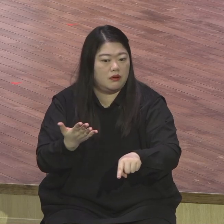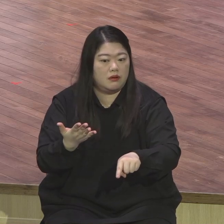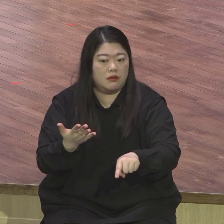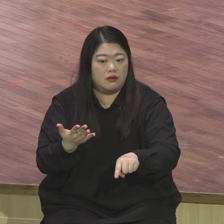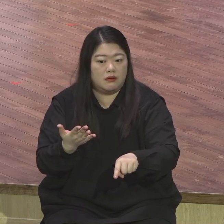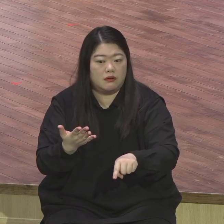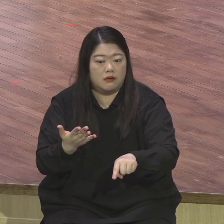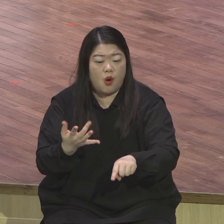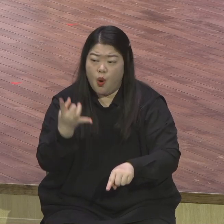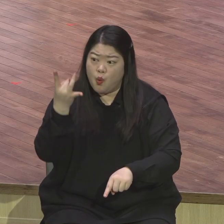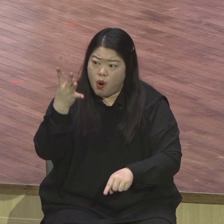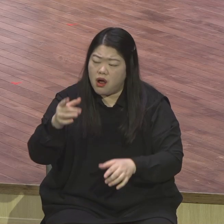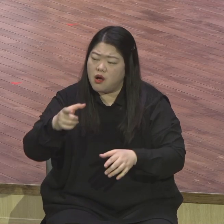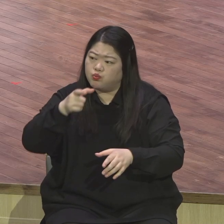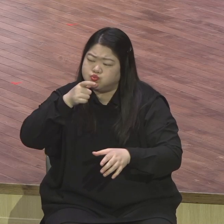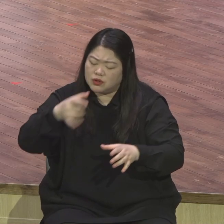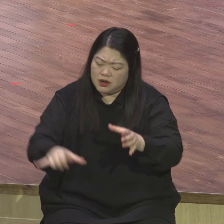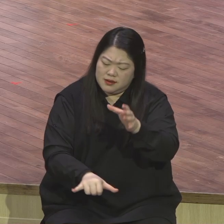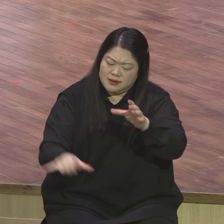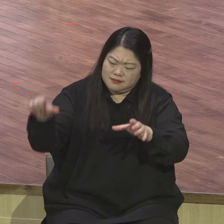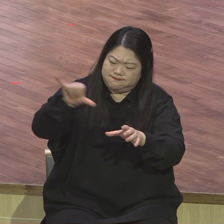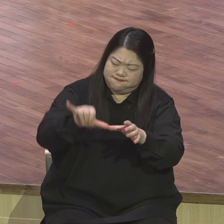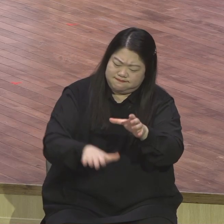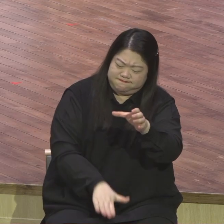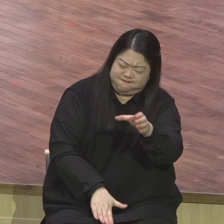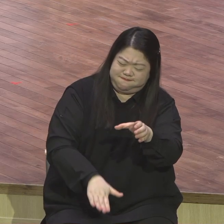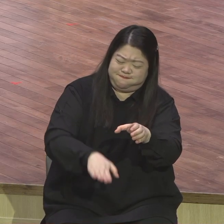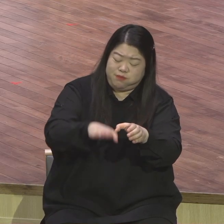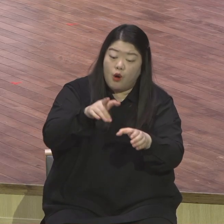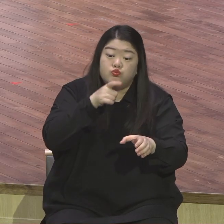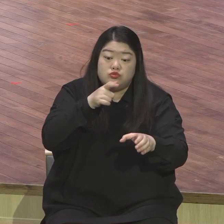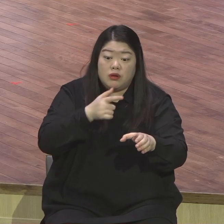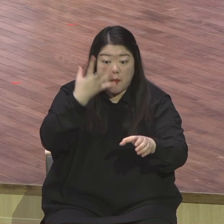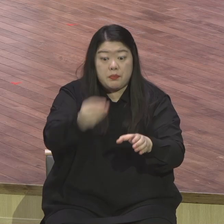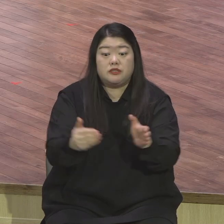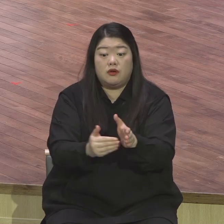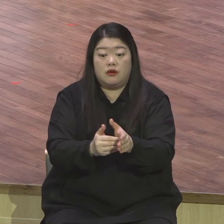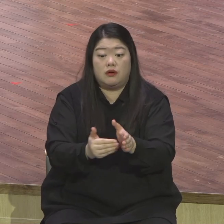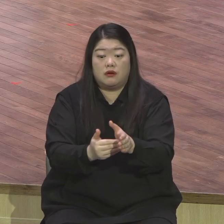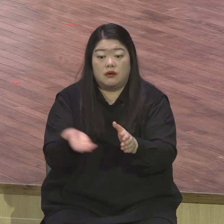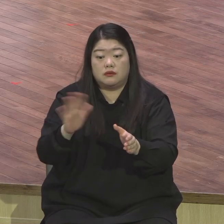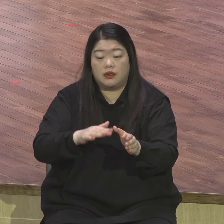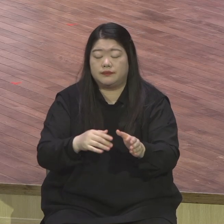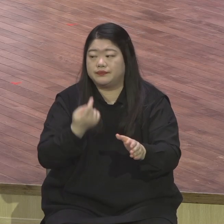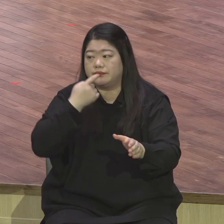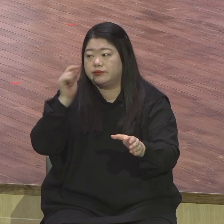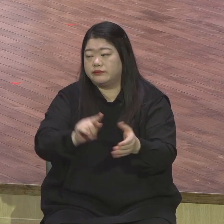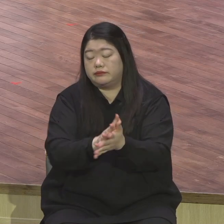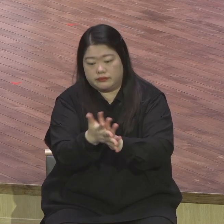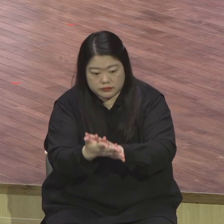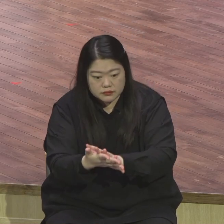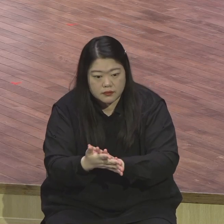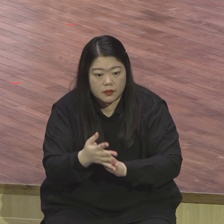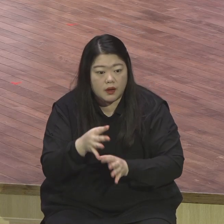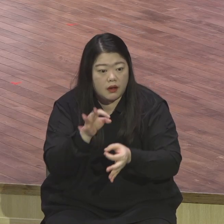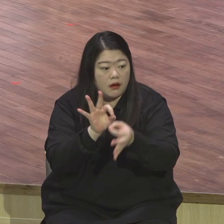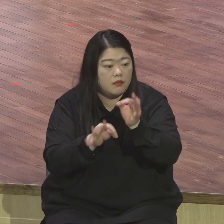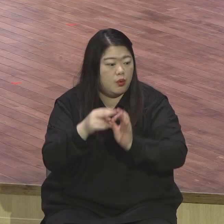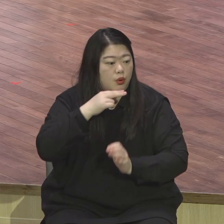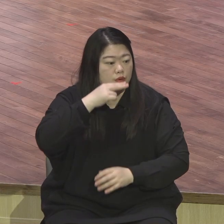그대들은 취한 후에도 이렇게 더 좋은 포도주를 주느냐 최고의 포도주를